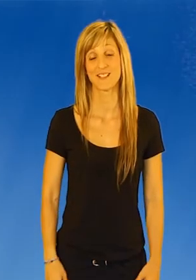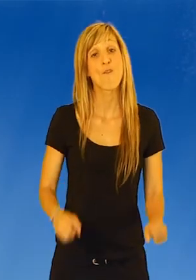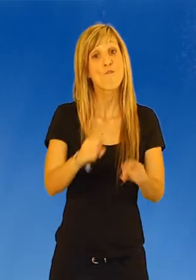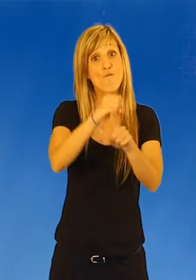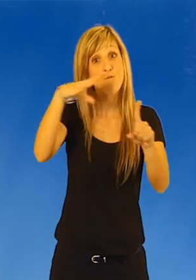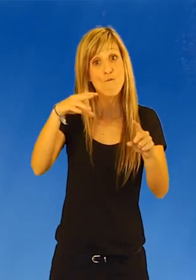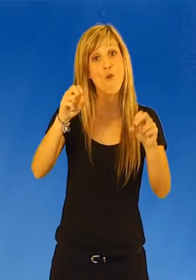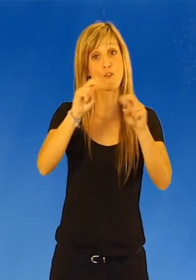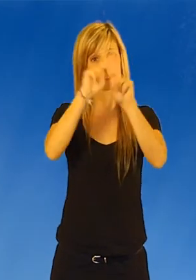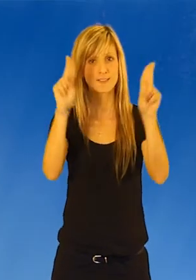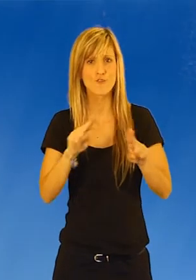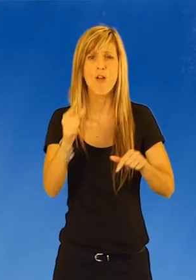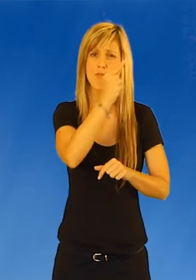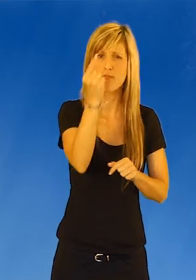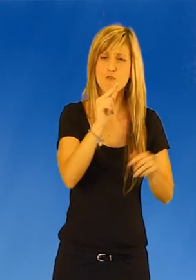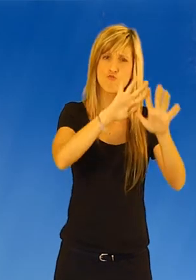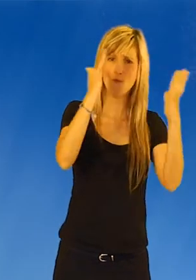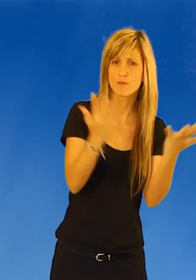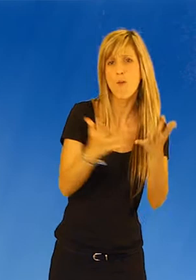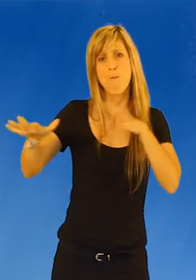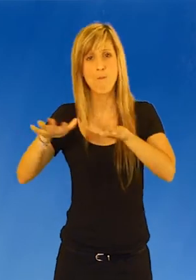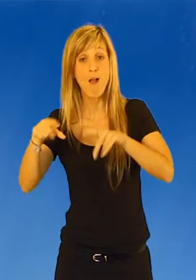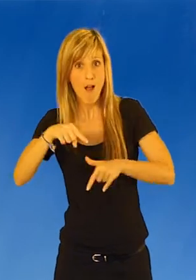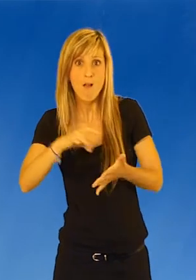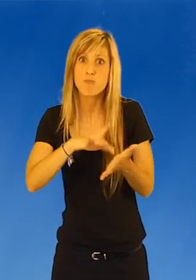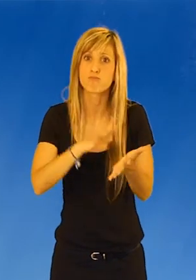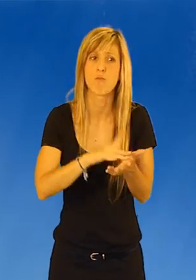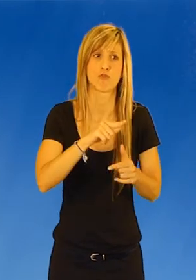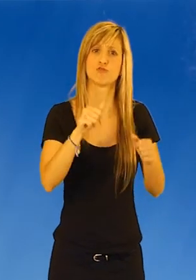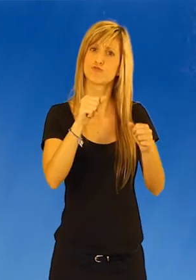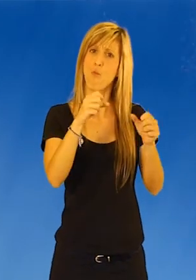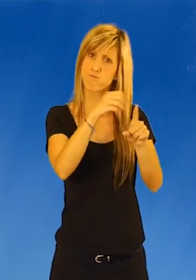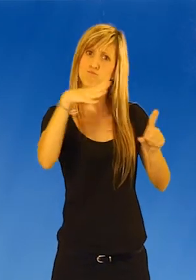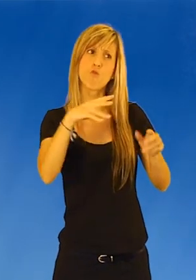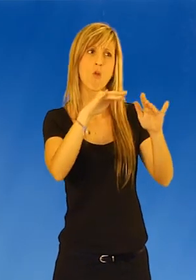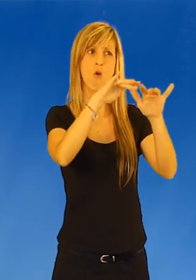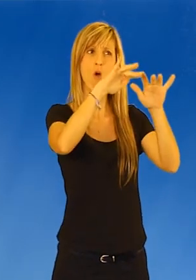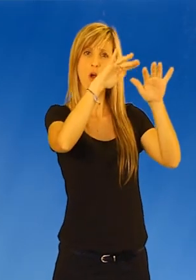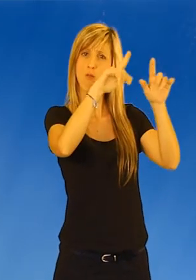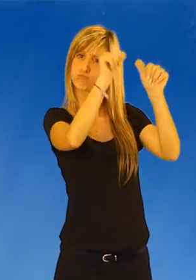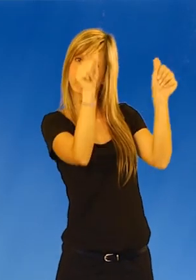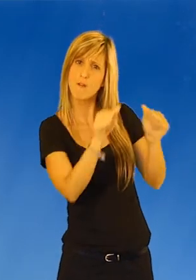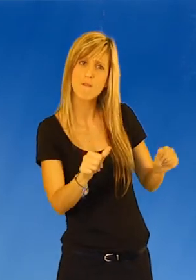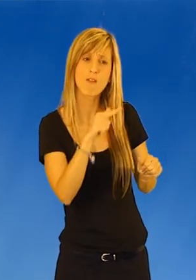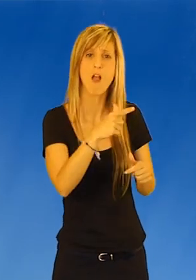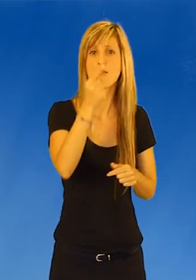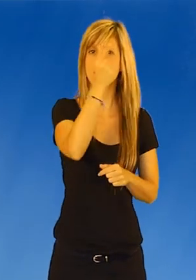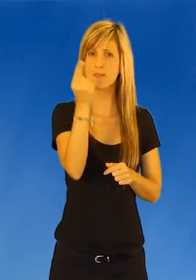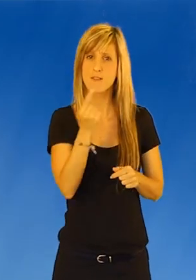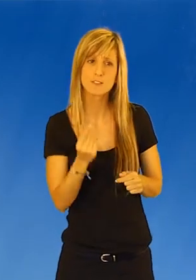El Foro Internacional de Diseño Universal y Movilidad en la ciudad constituye el foro de referencia en la promoción del diseño por y